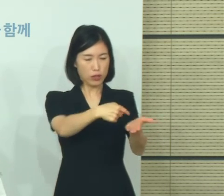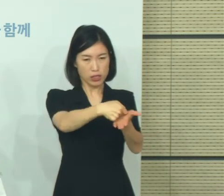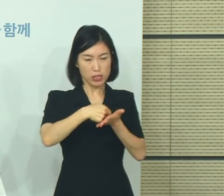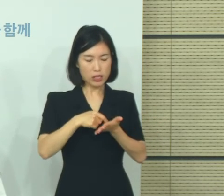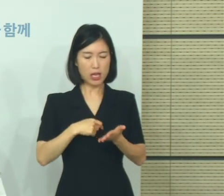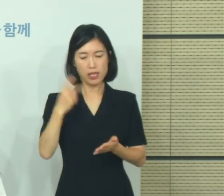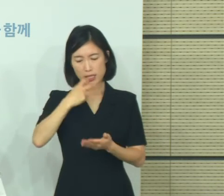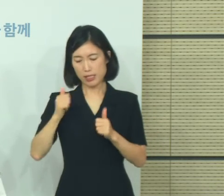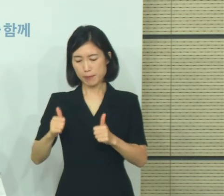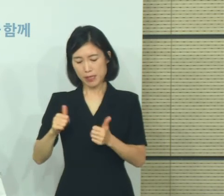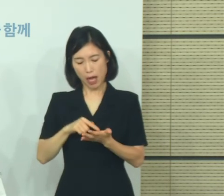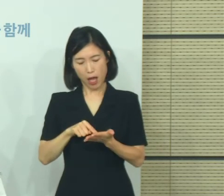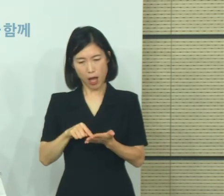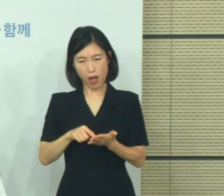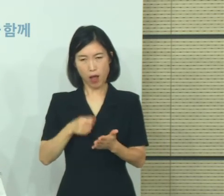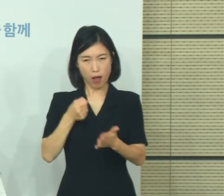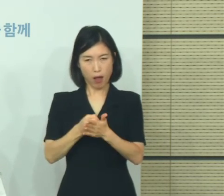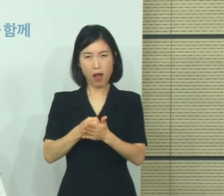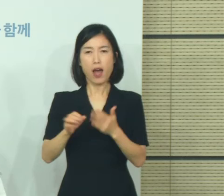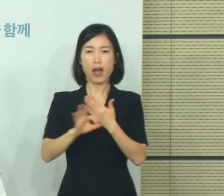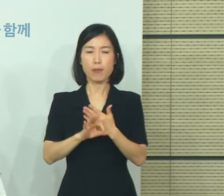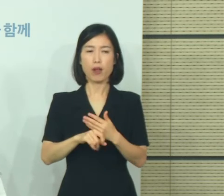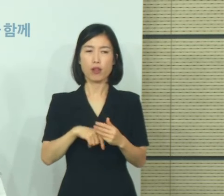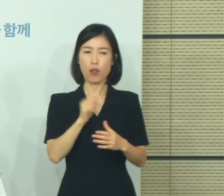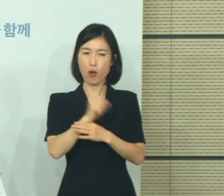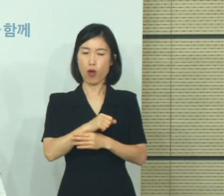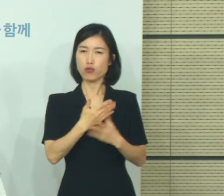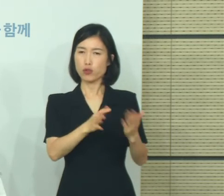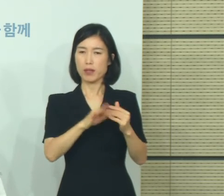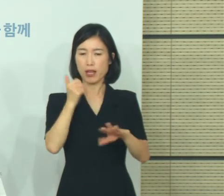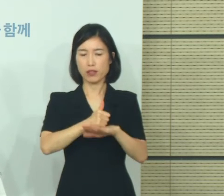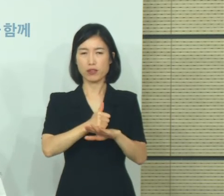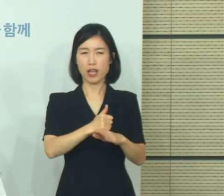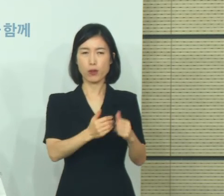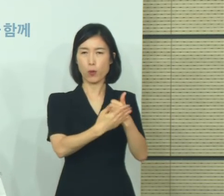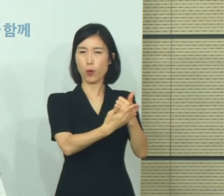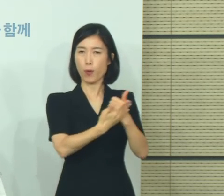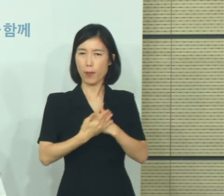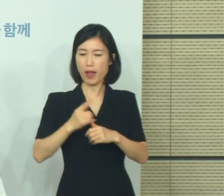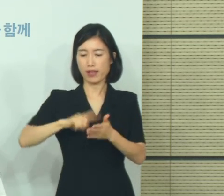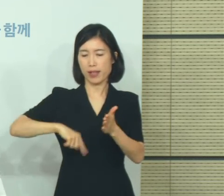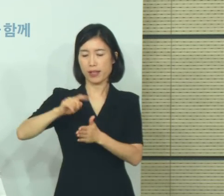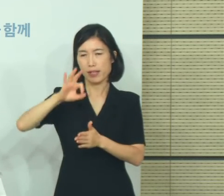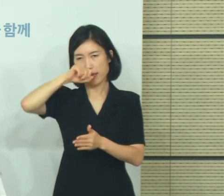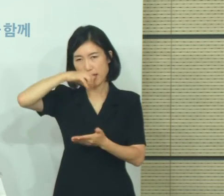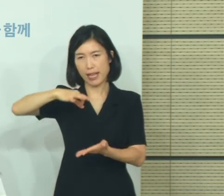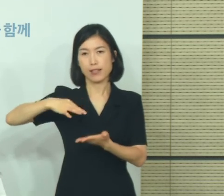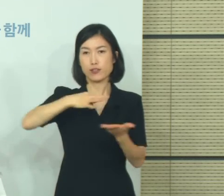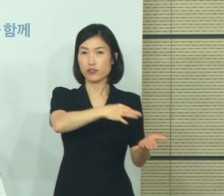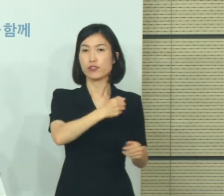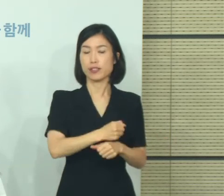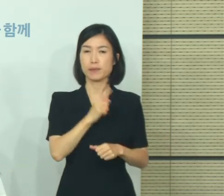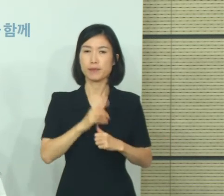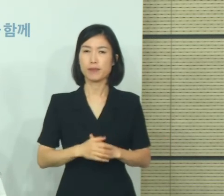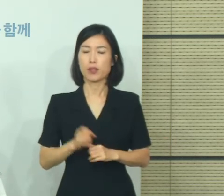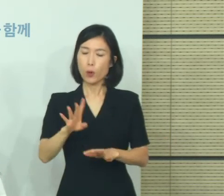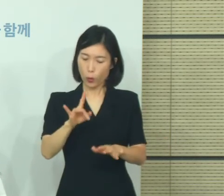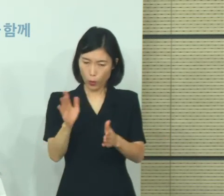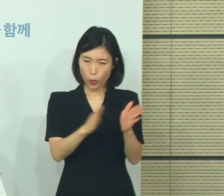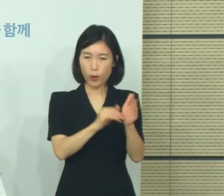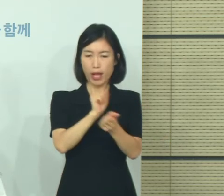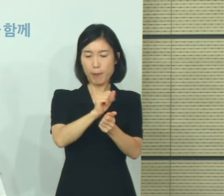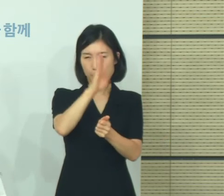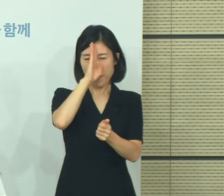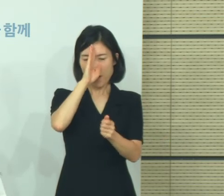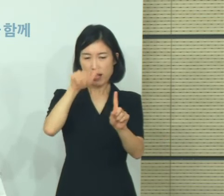병상이 할당이 되었고 예산 지원을 하게 된다라는 말씀을 드립니다. 감염병 전담병원의 일부 감염병 전담병원